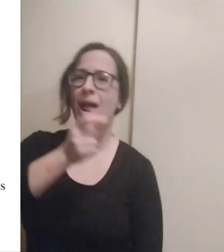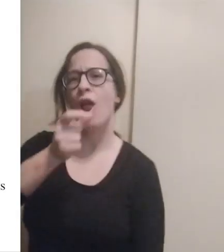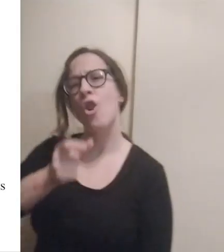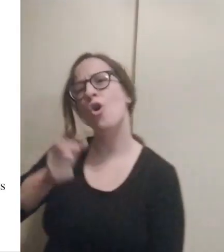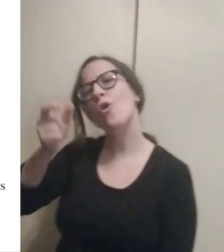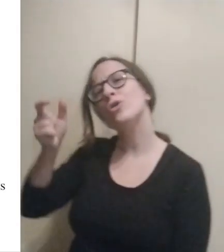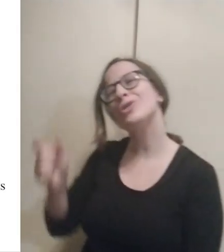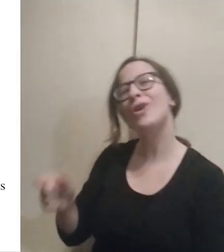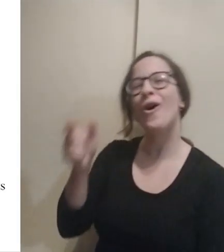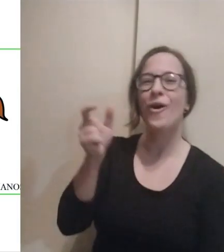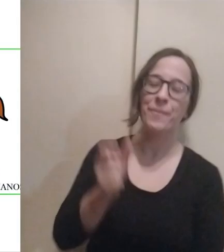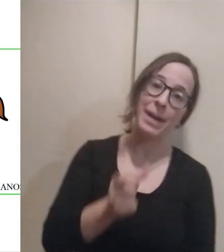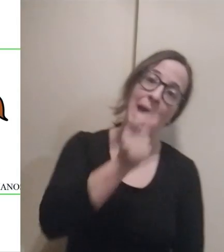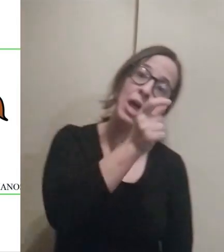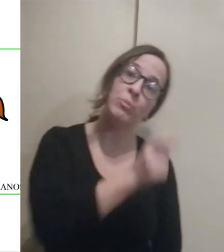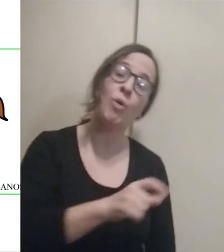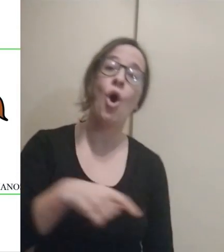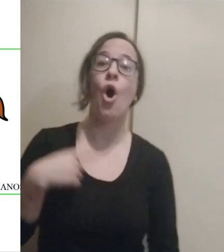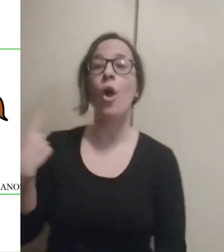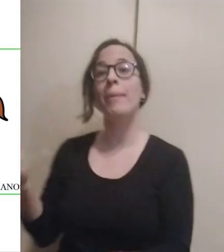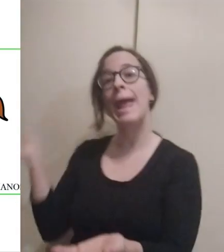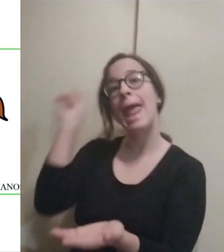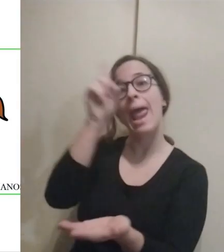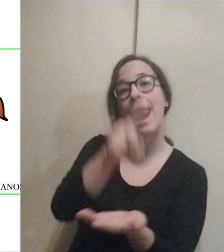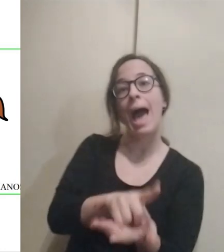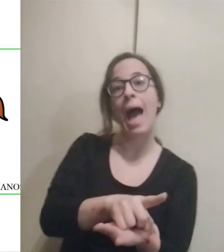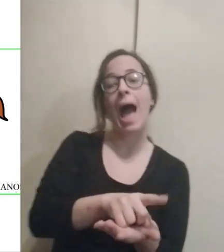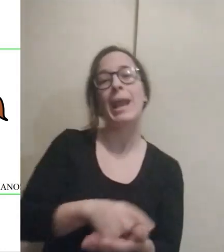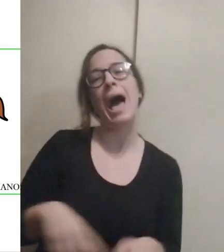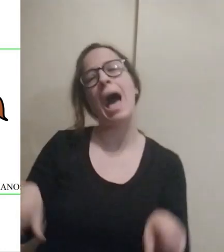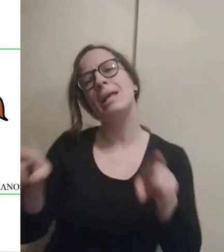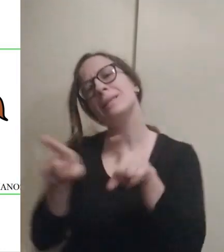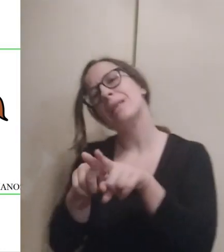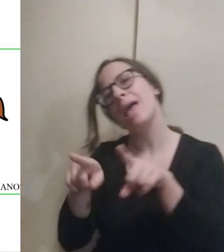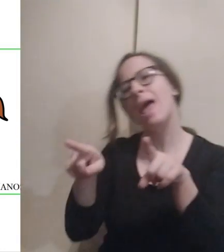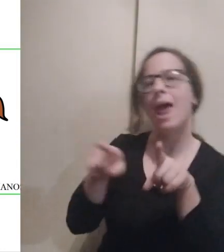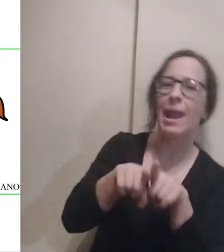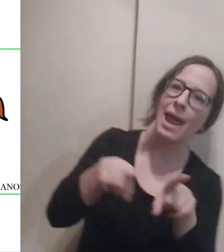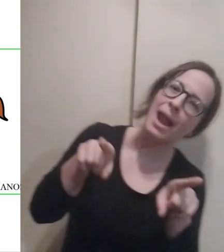los hombres volverán a ser